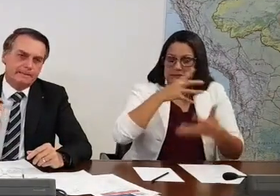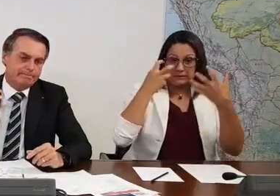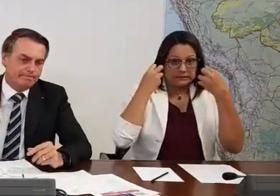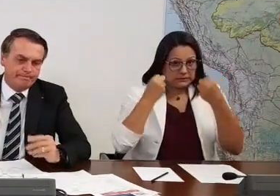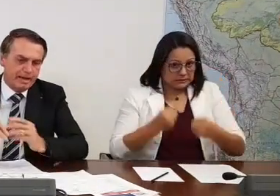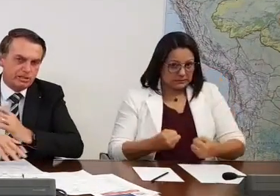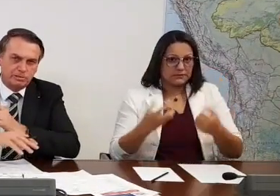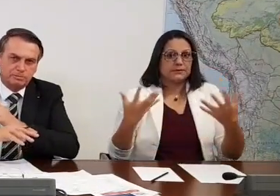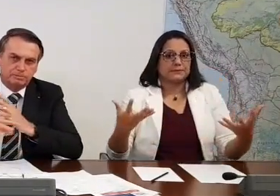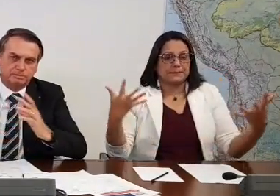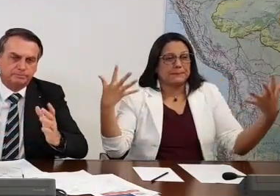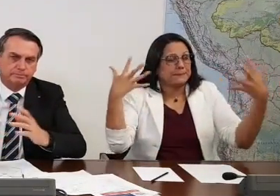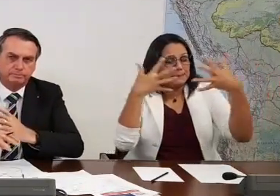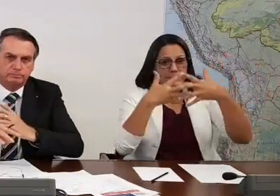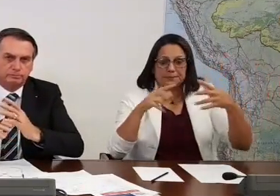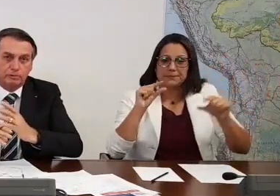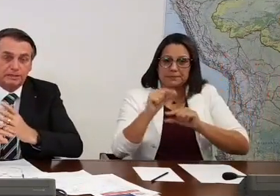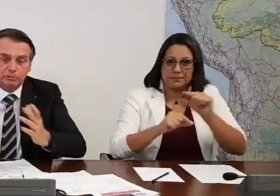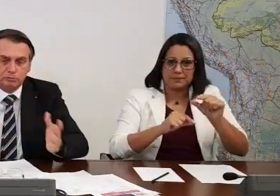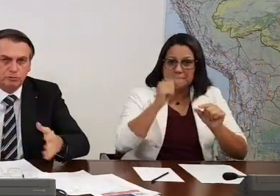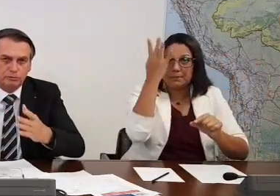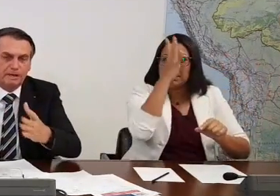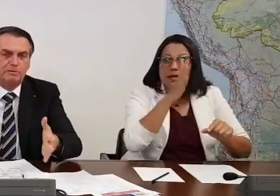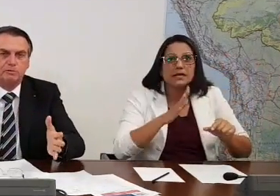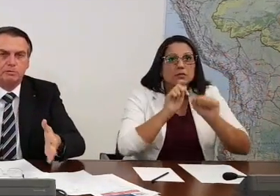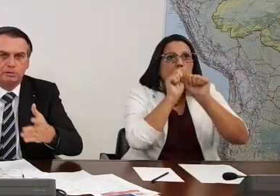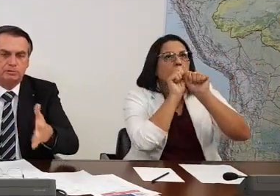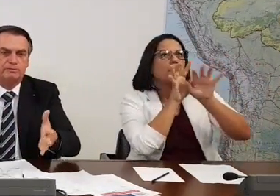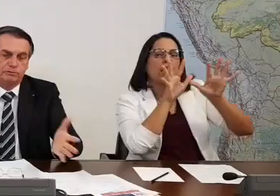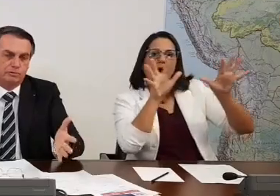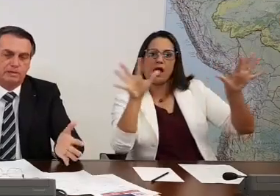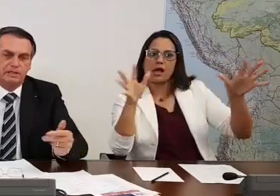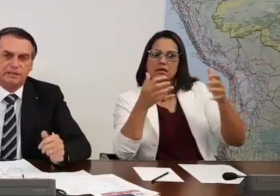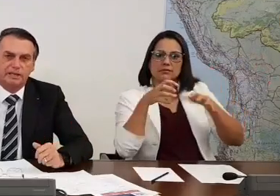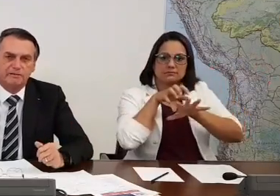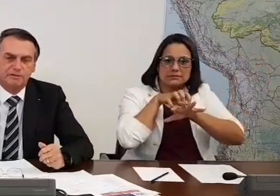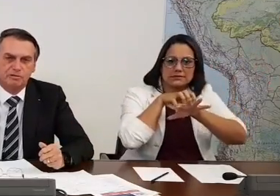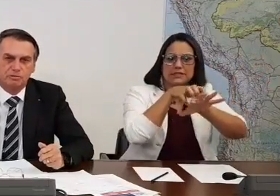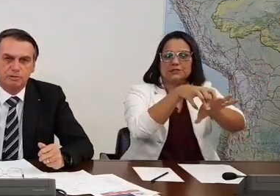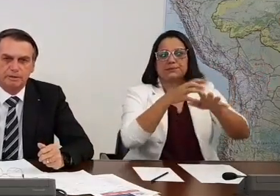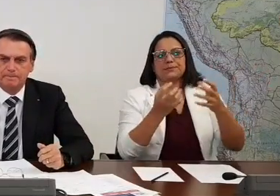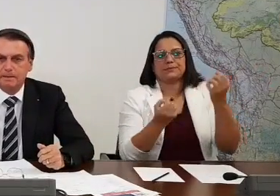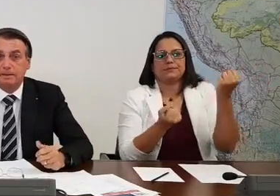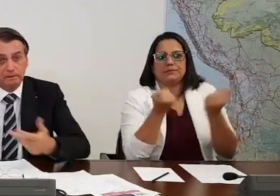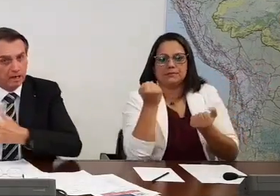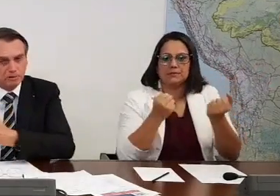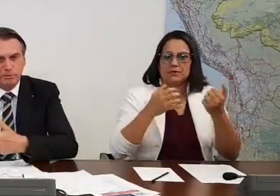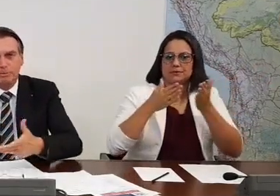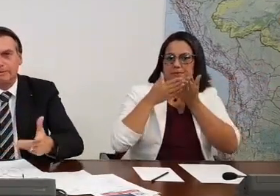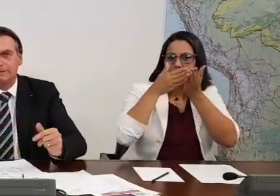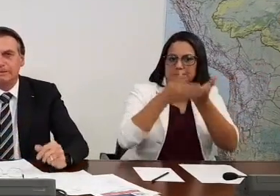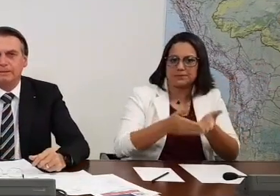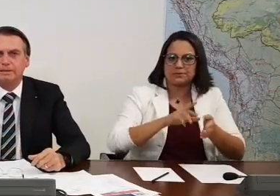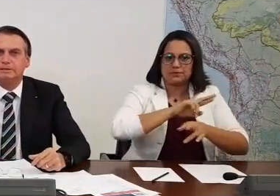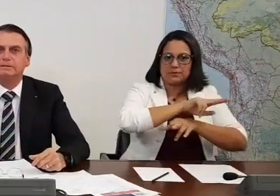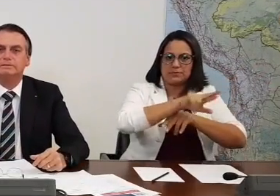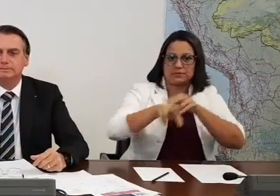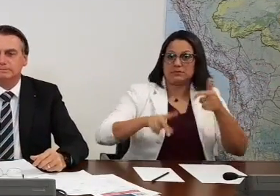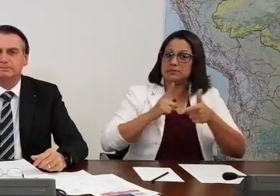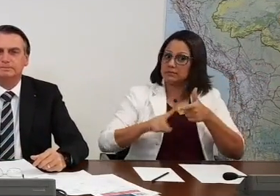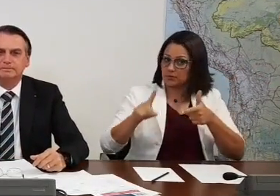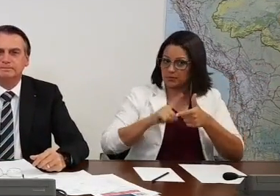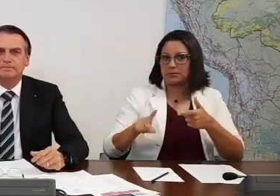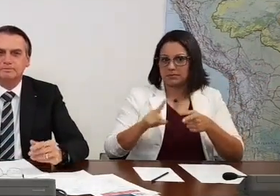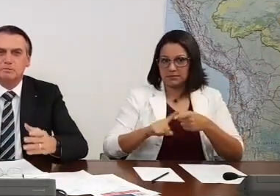mexe com quase tudo no Brasil todo, um tocante à Infraestrutura. Tem os problemas também de